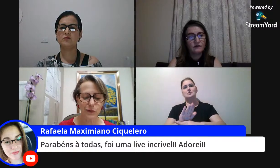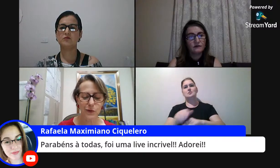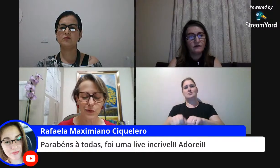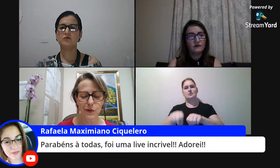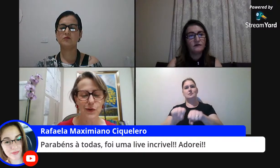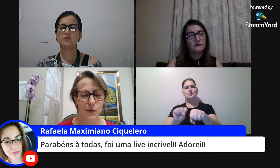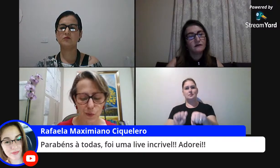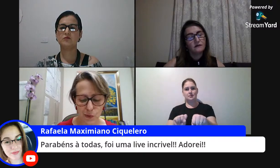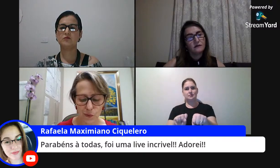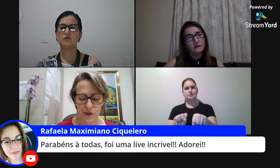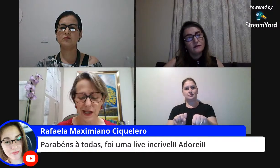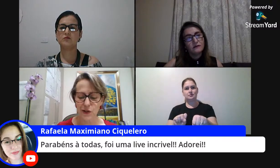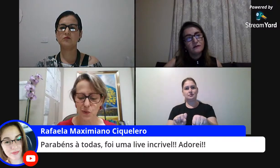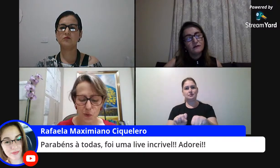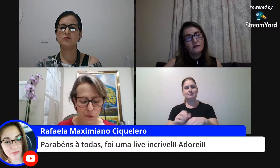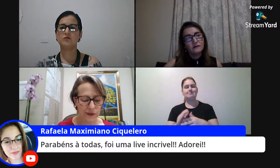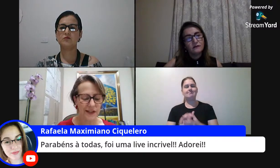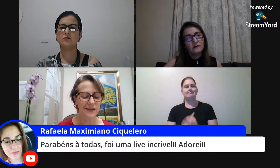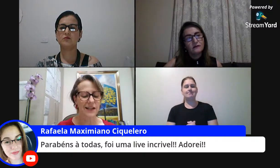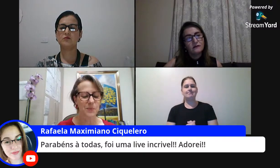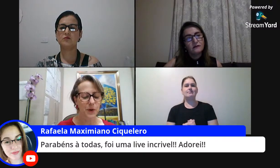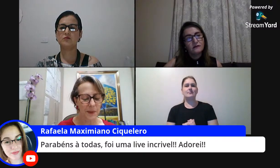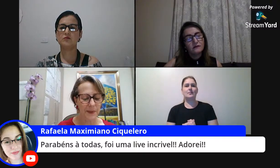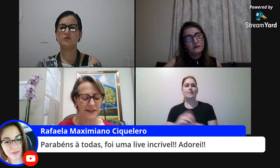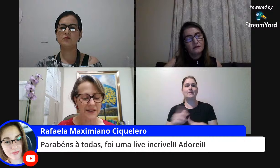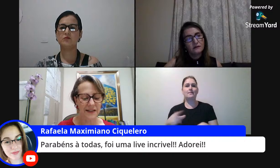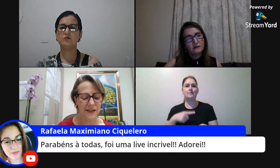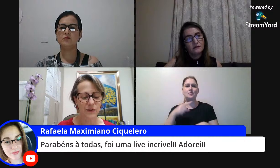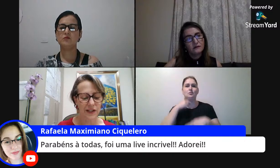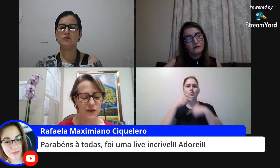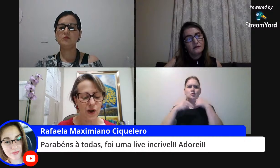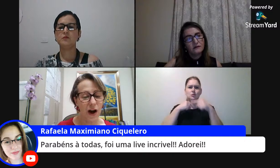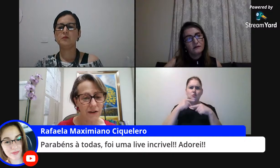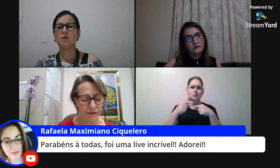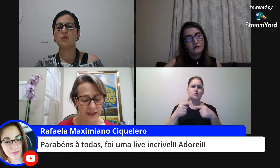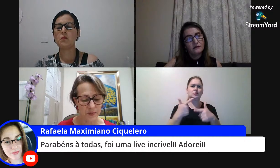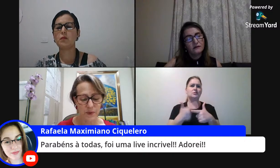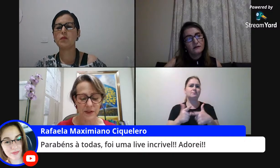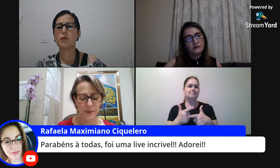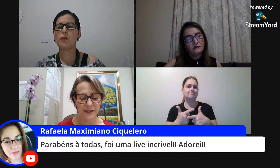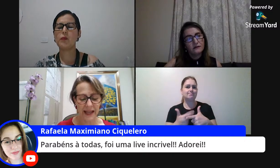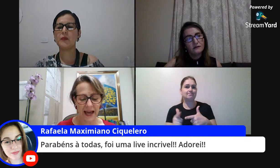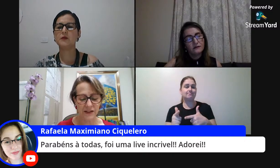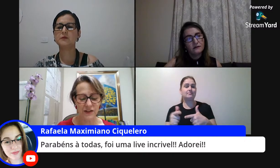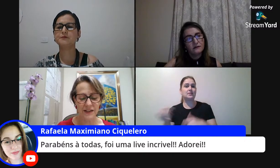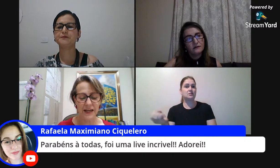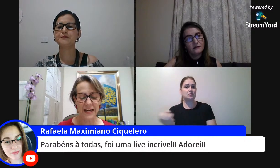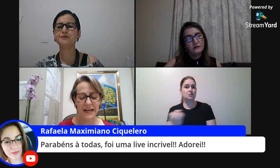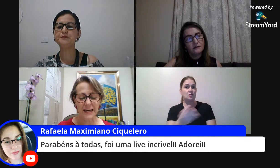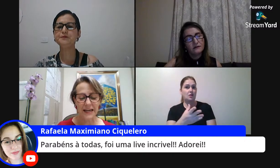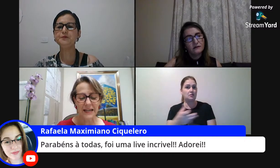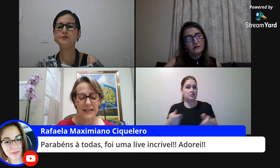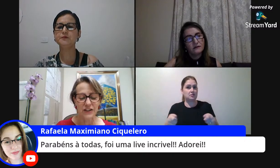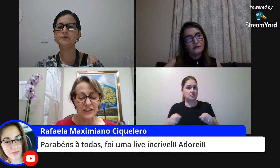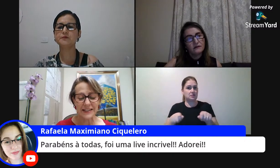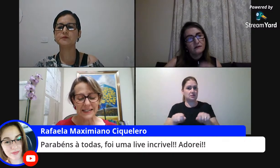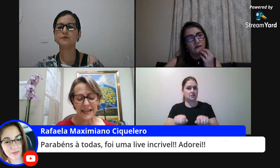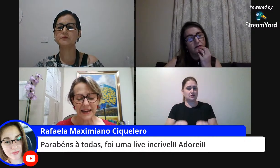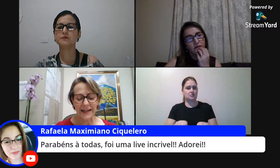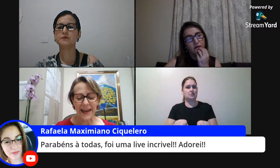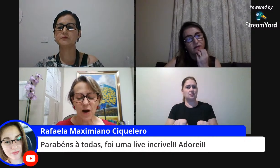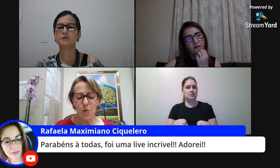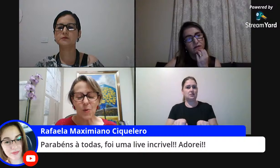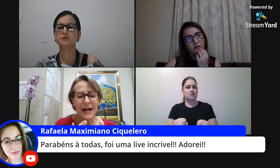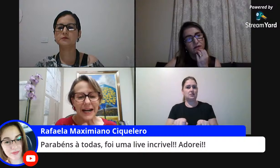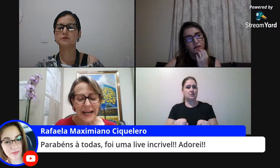revoltos dos estudos das dúvidas das problematizações das novas possibilidades de